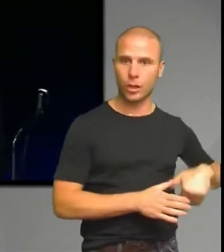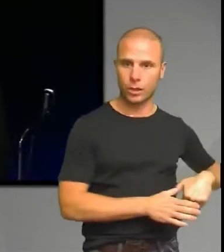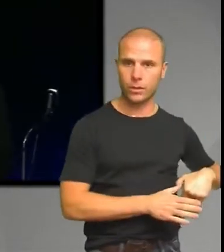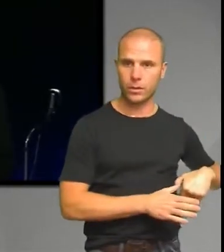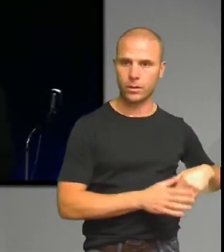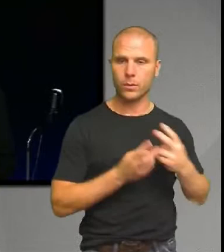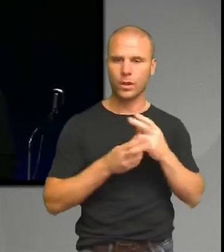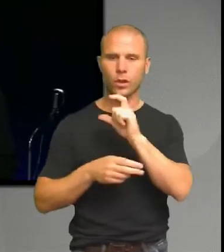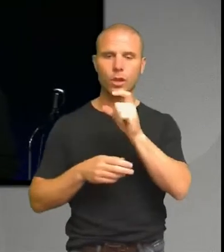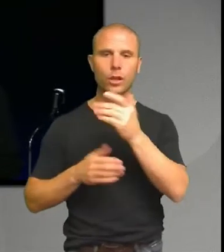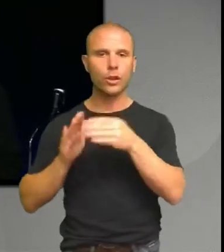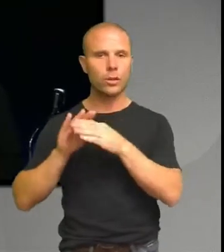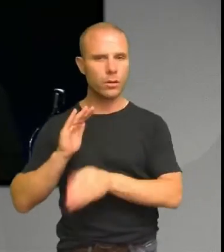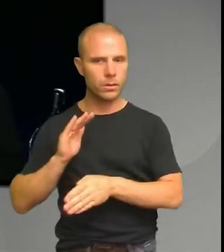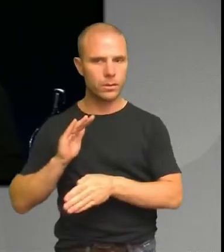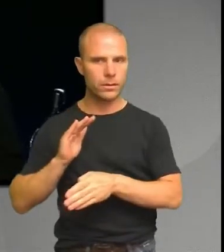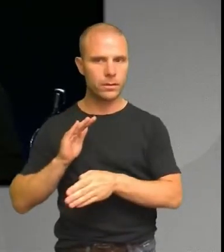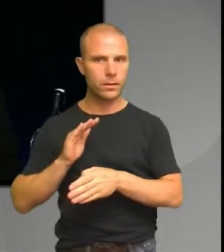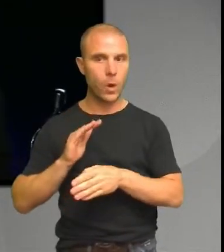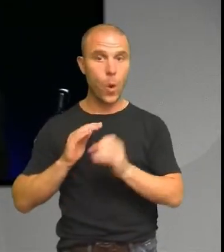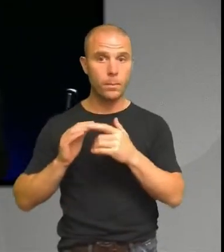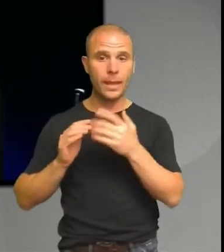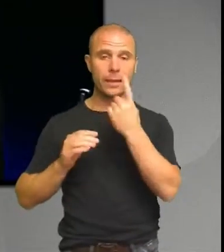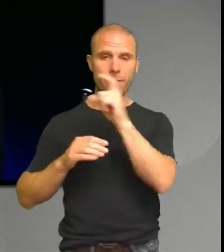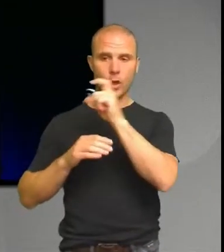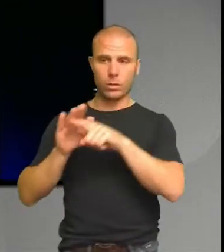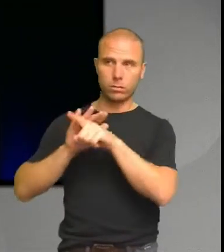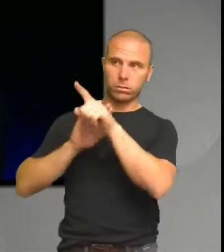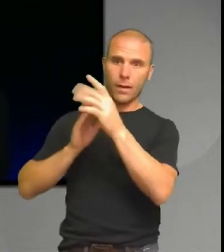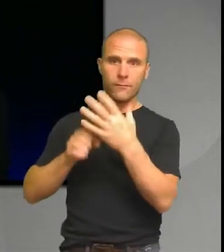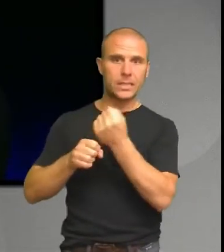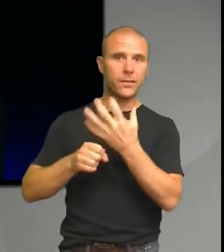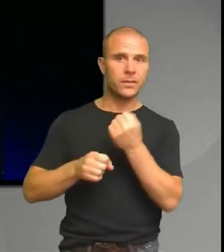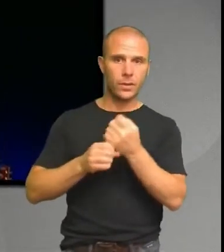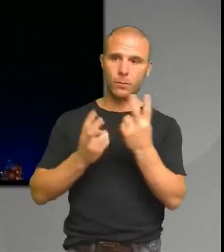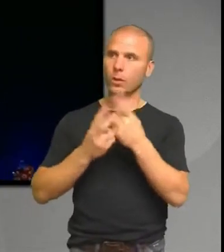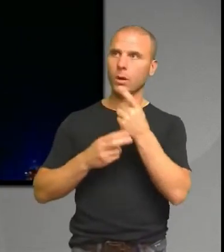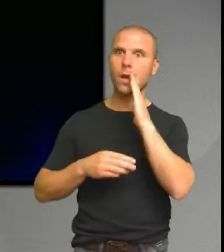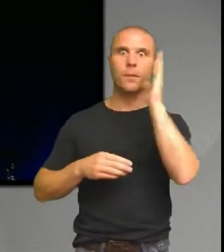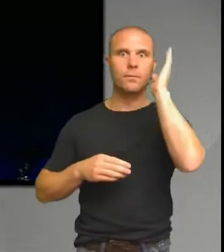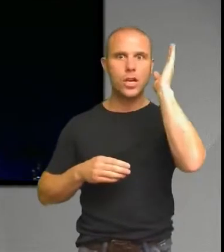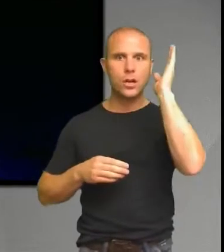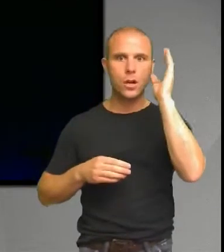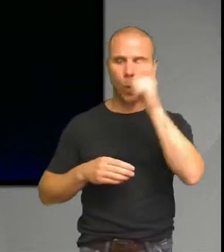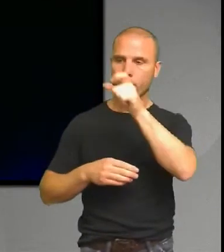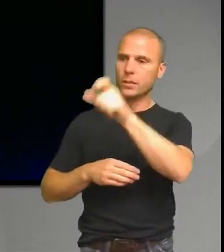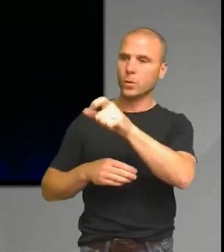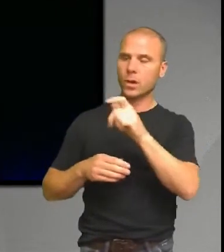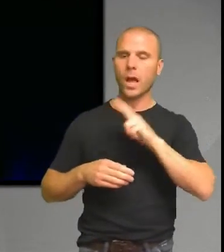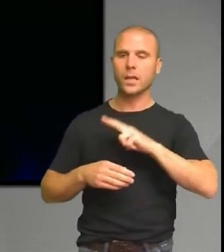Och de här företagen, de ser vi som framgångsrika. Bara för att de gör vinst så ser vi dem som framgångsrika. Då blir personerna som är ansvariga för det, de blir framgångsrika människor.